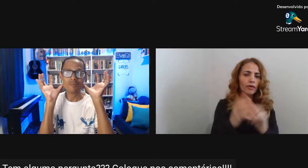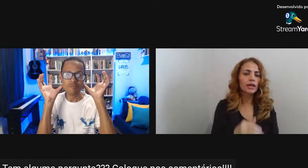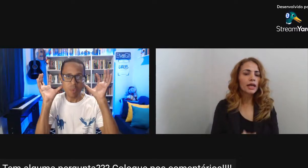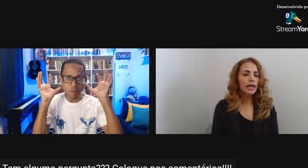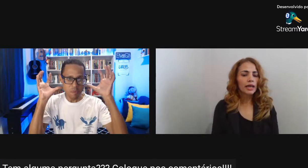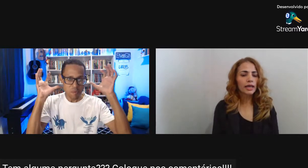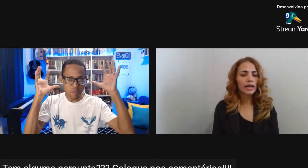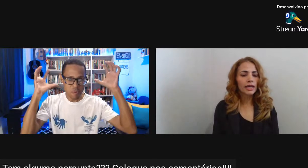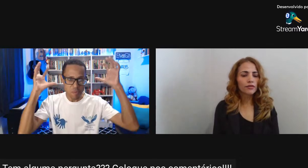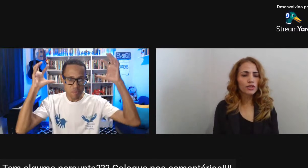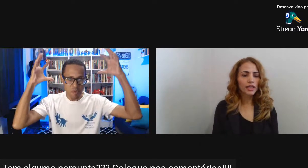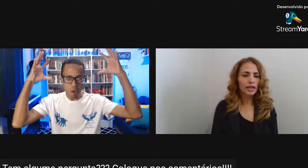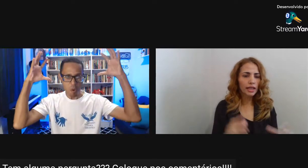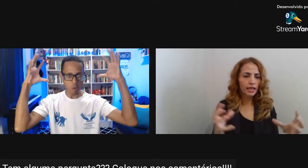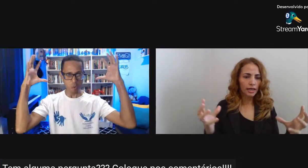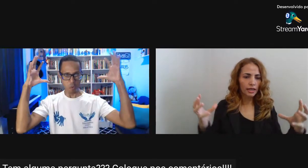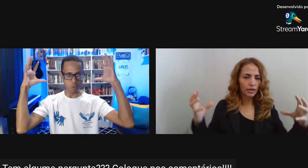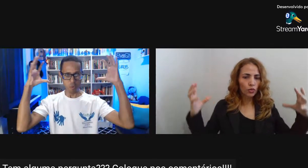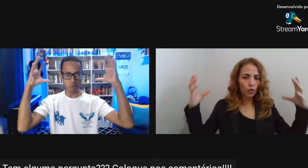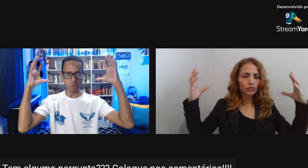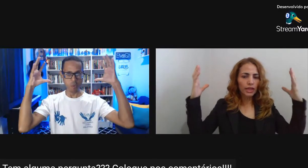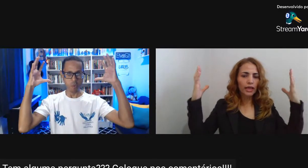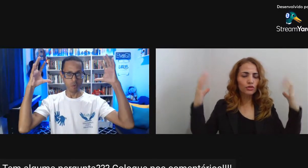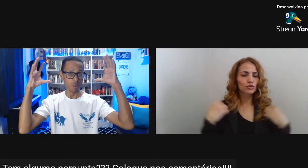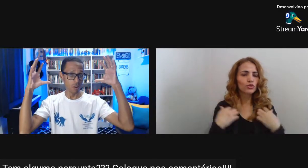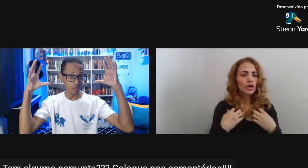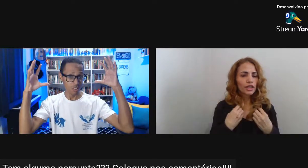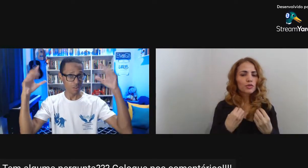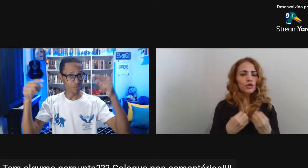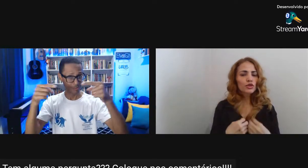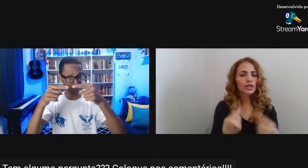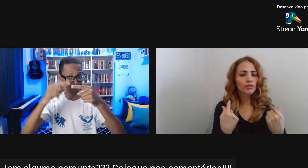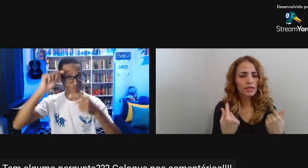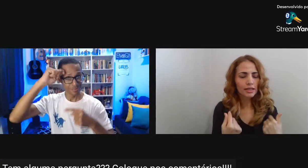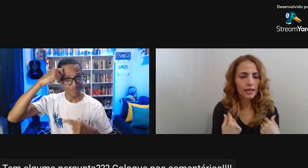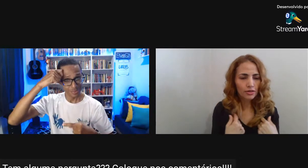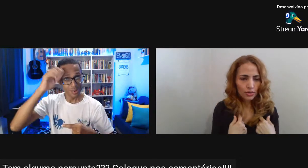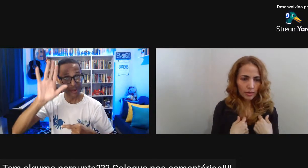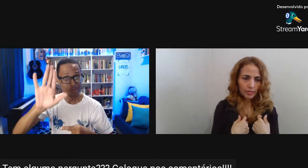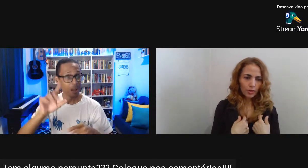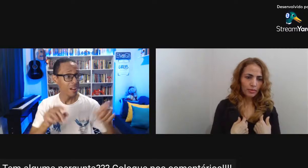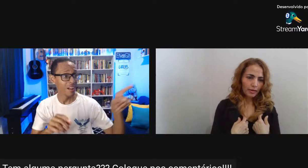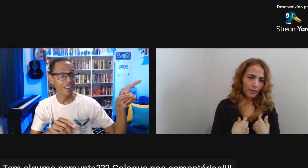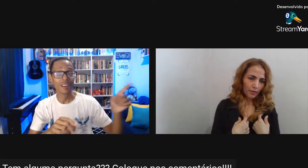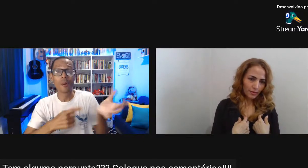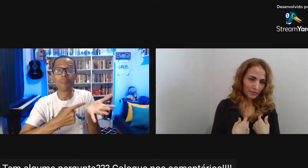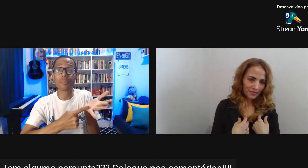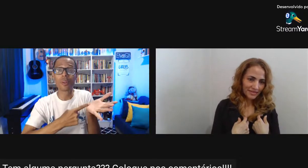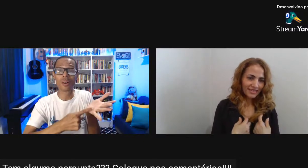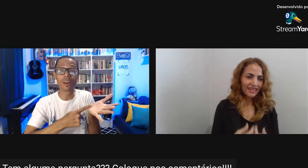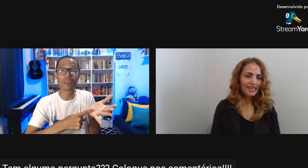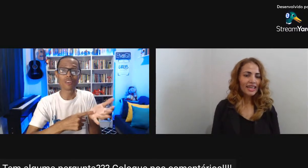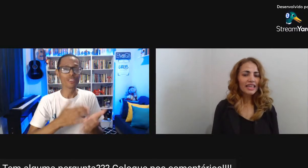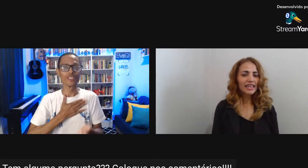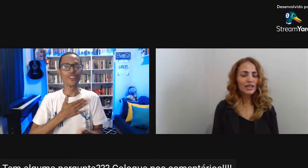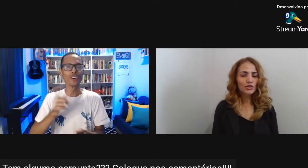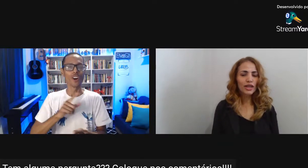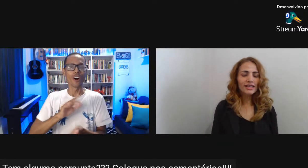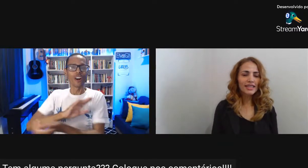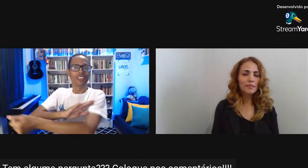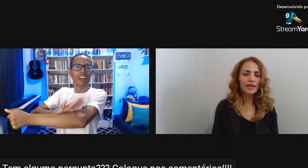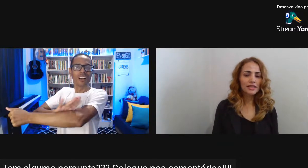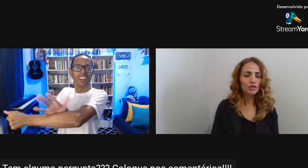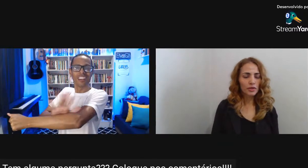Black power Você cria Um contexto Que as pessoas Terão que aceitar O seu cabelo Black power E